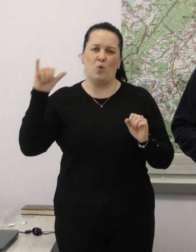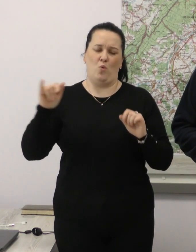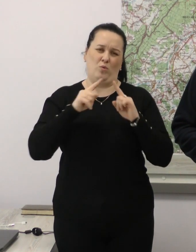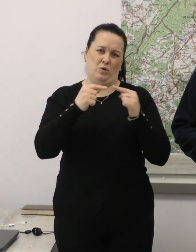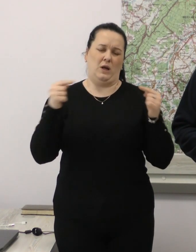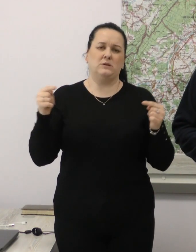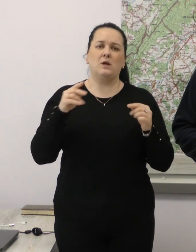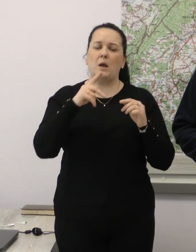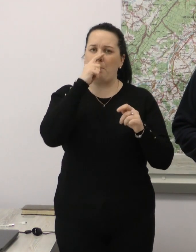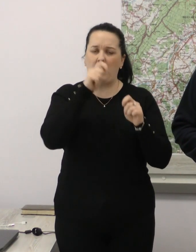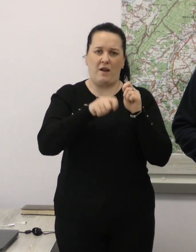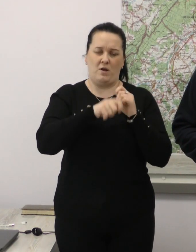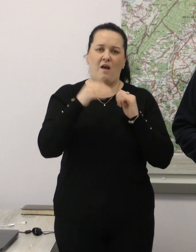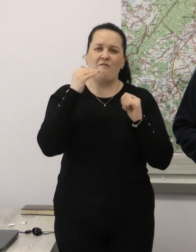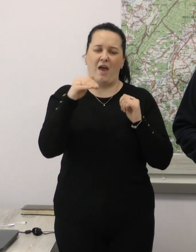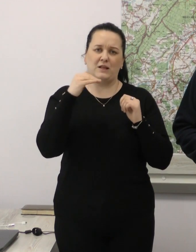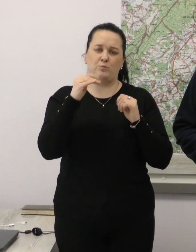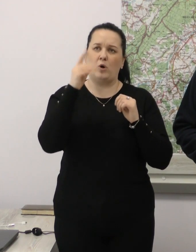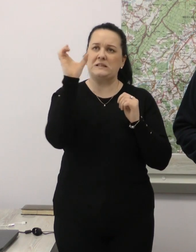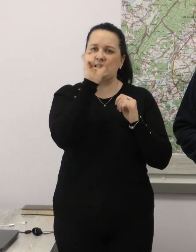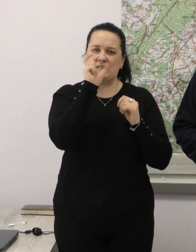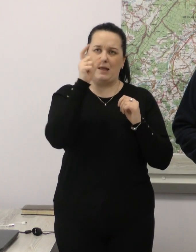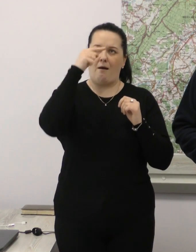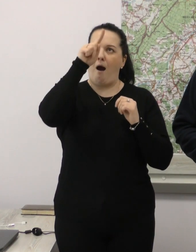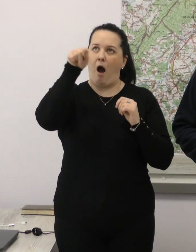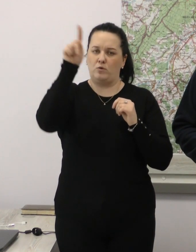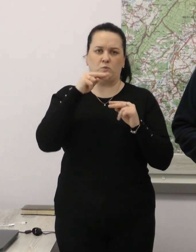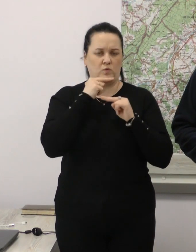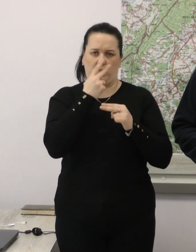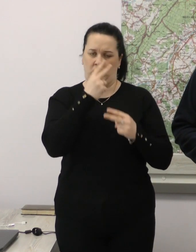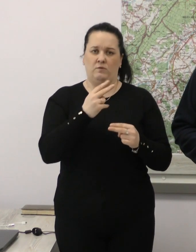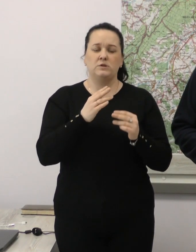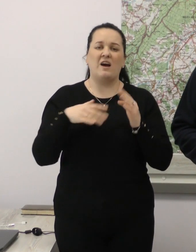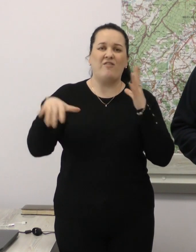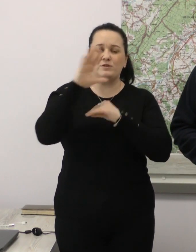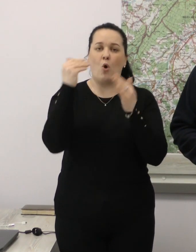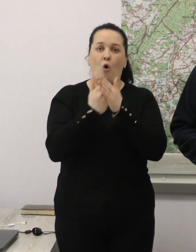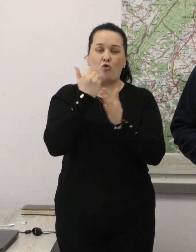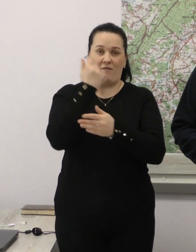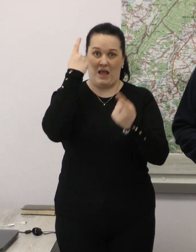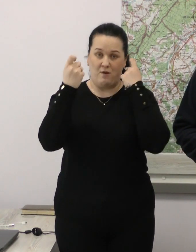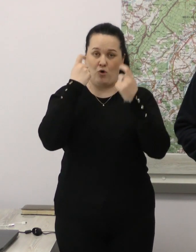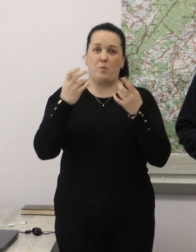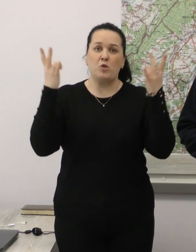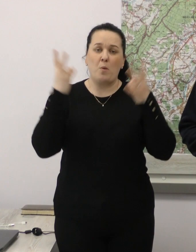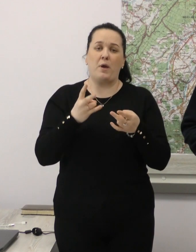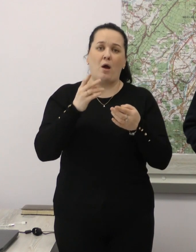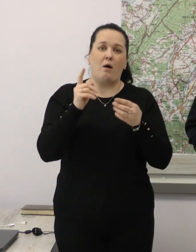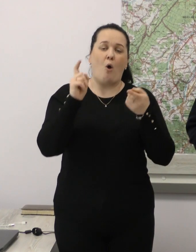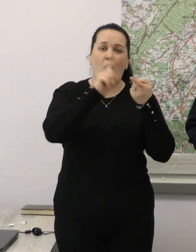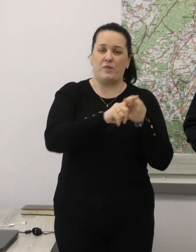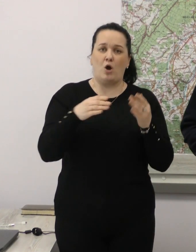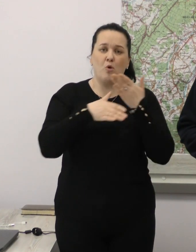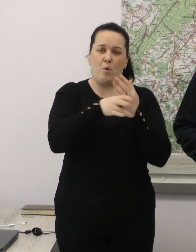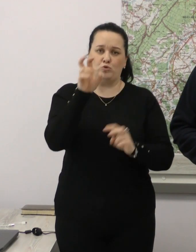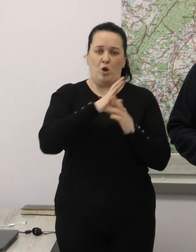Фейсбуці перевірені сторінки, позначені синюю галочкою. А всі оновлення інформації, необхідні контакти, рахунки для допомоги